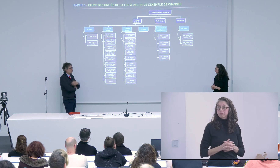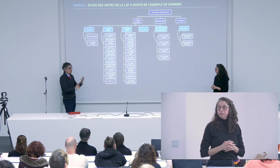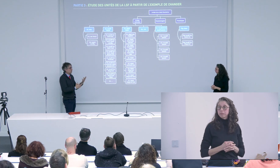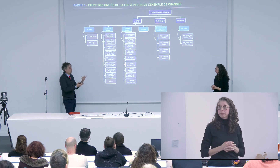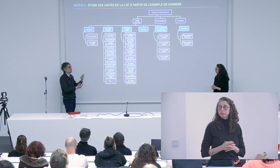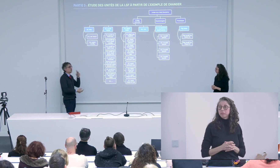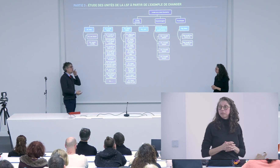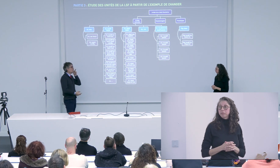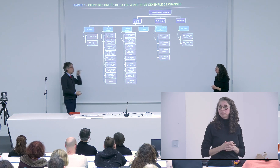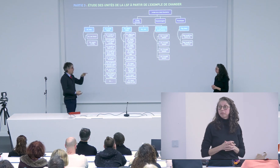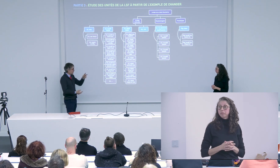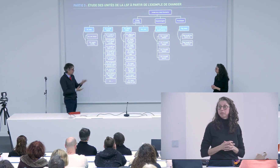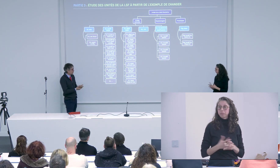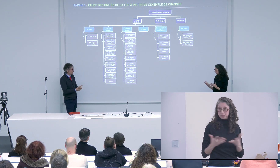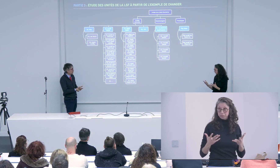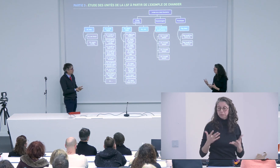moi un verbe